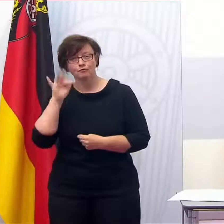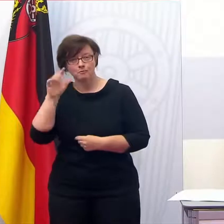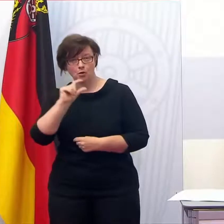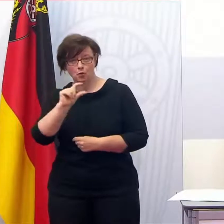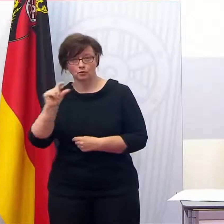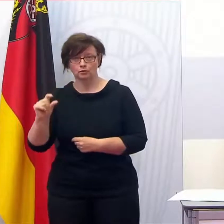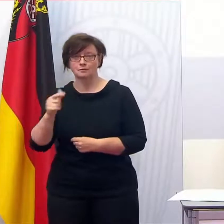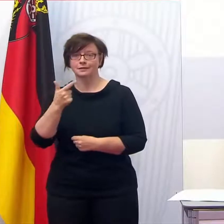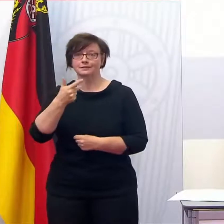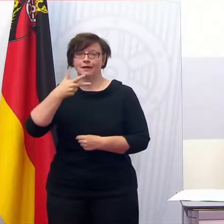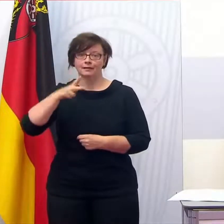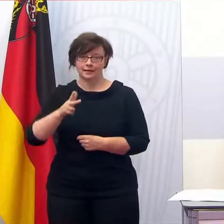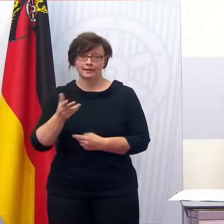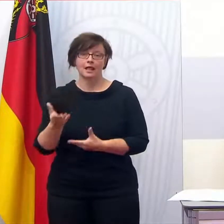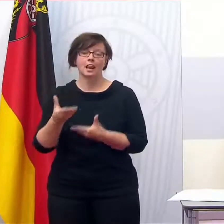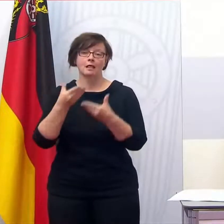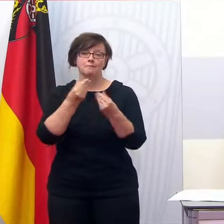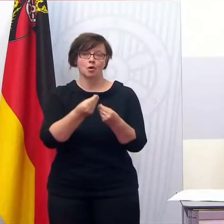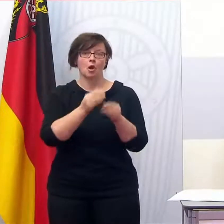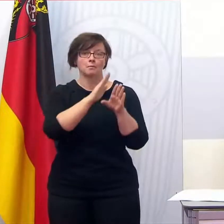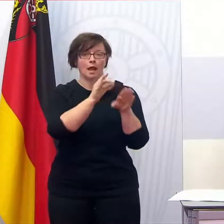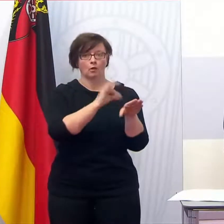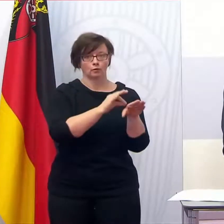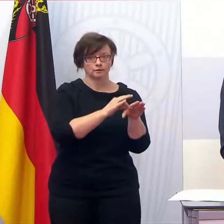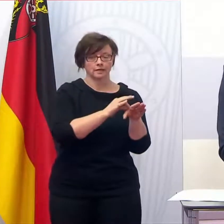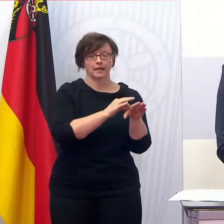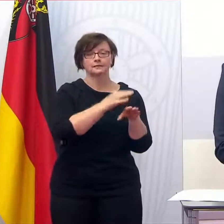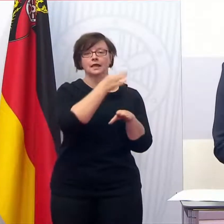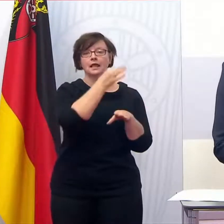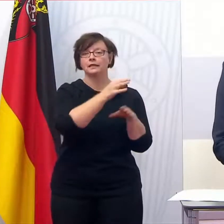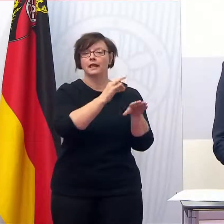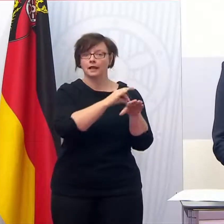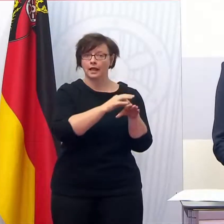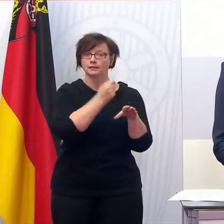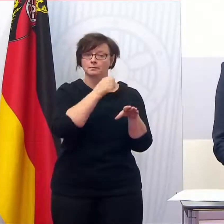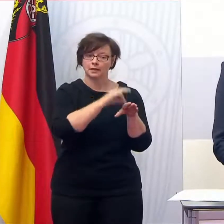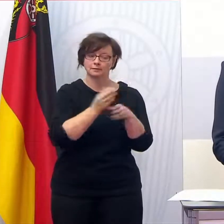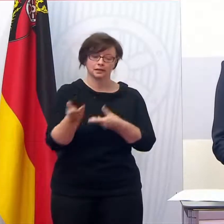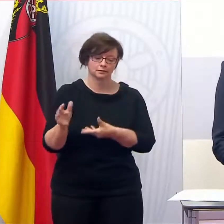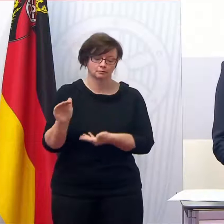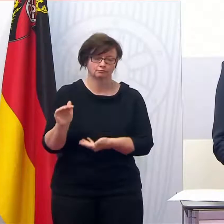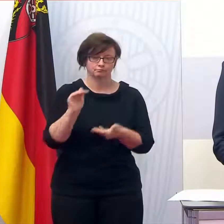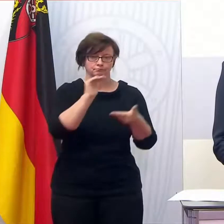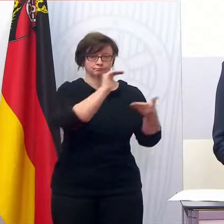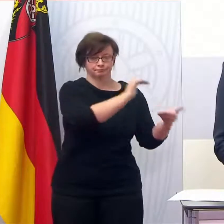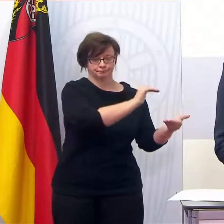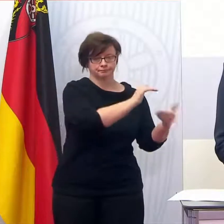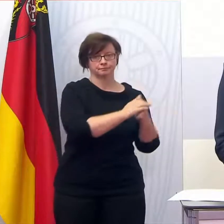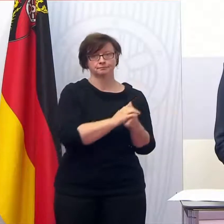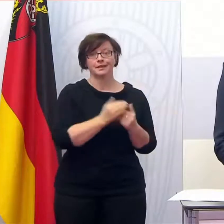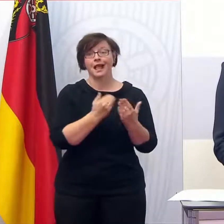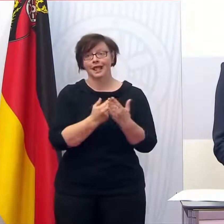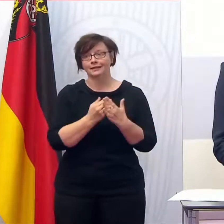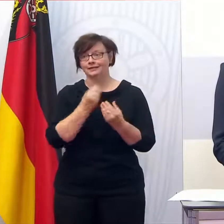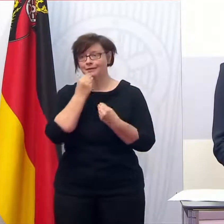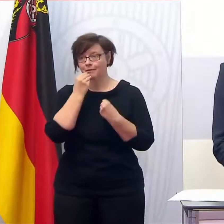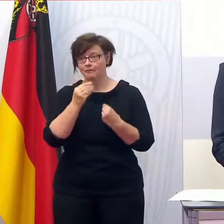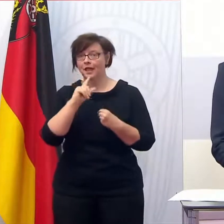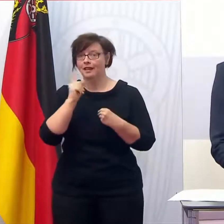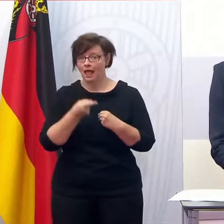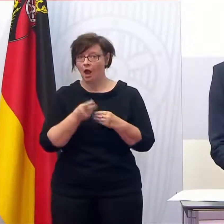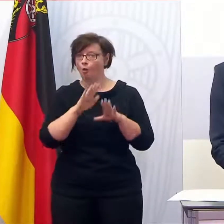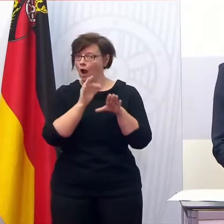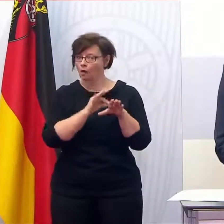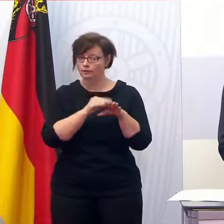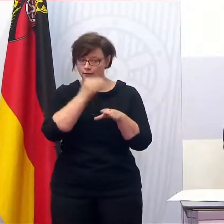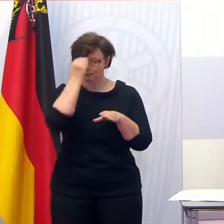die gehen zu zwei Dritteln in das System der Hausärzte, der niedergelassenen Ärzte, der Betriebsärzte. Und es ist deshalb ratsam, sich auch bei einem Arzt des